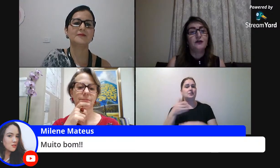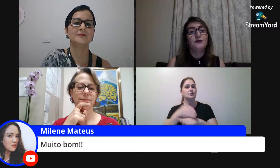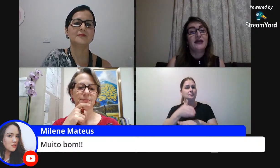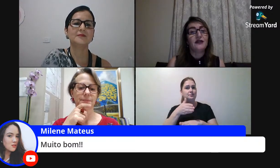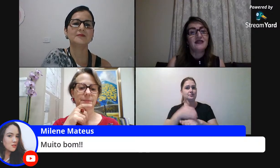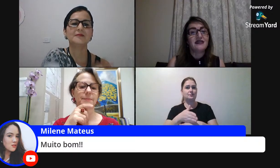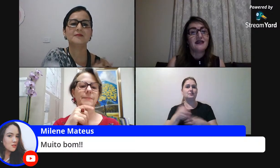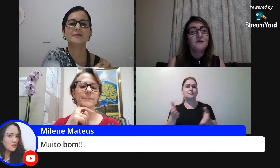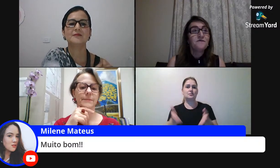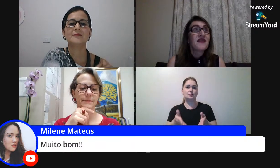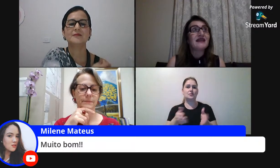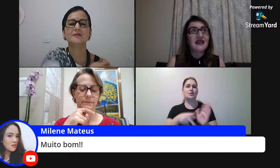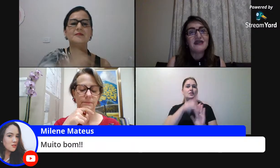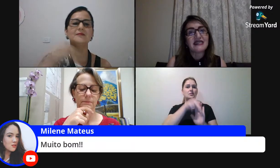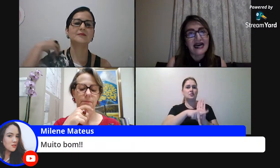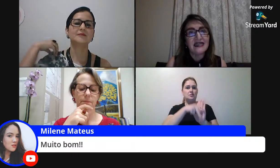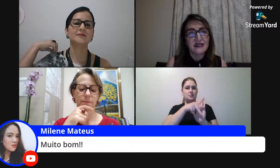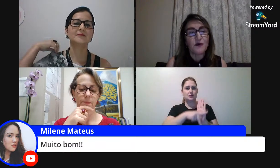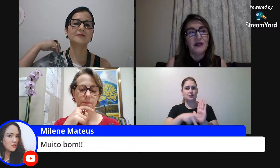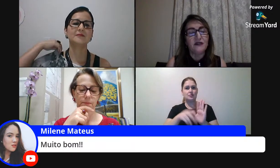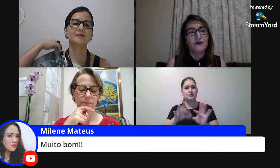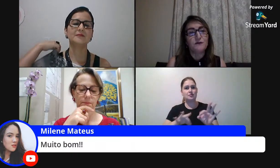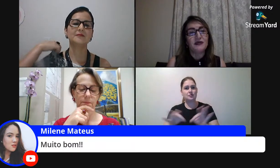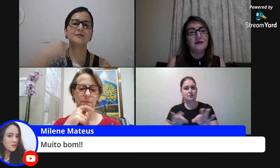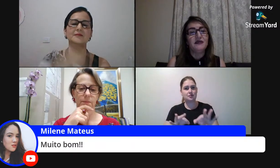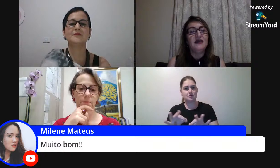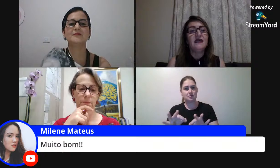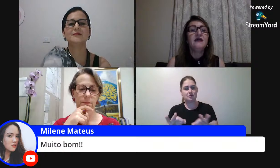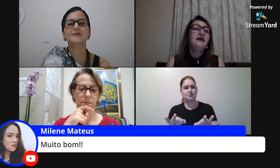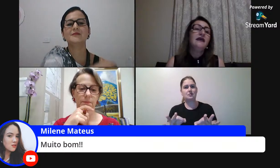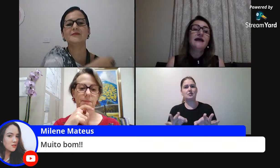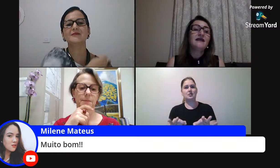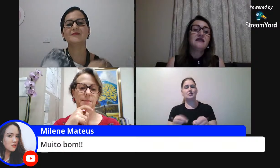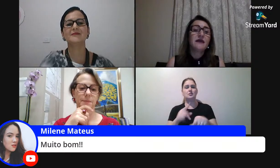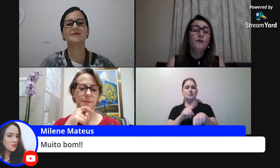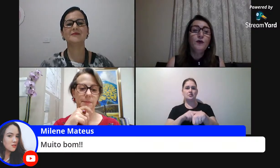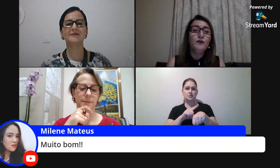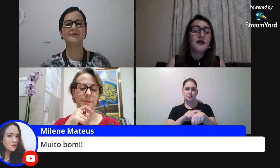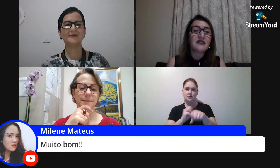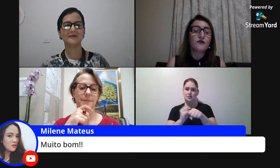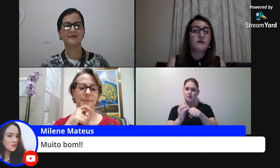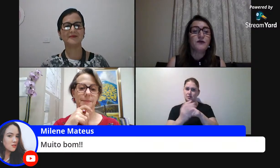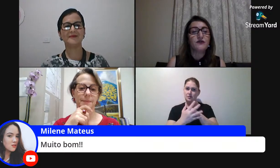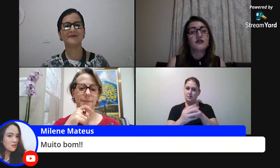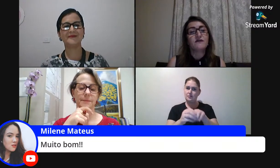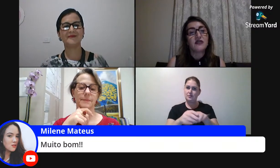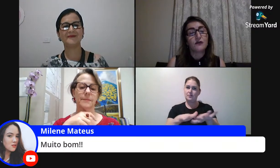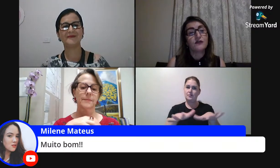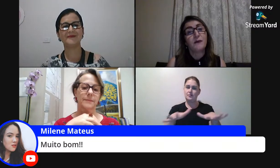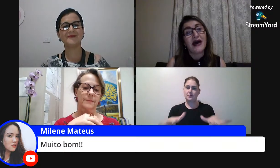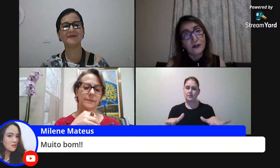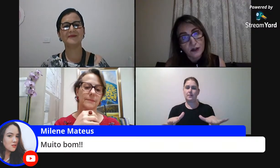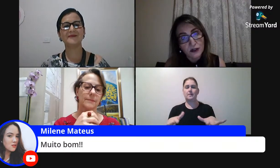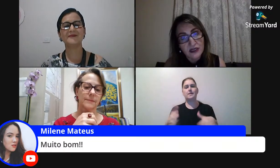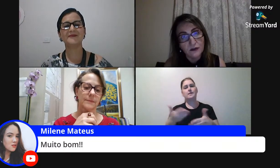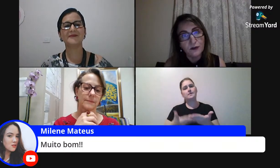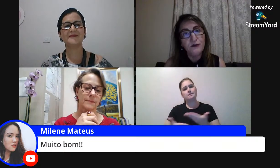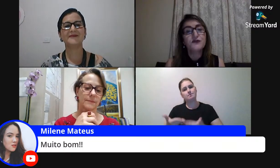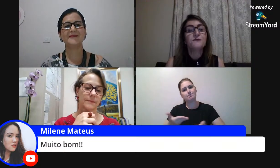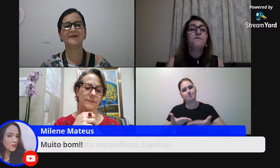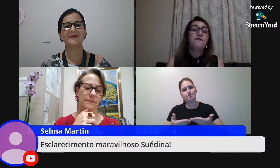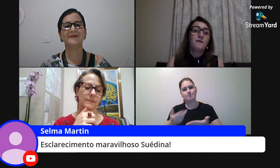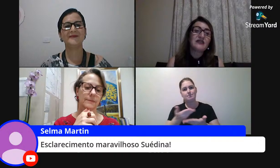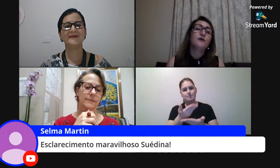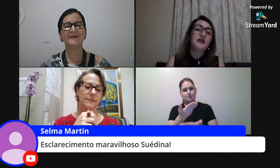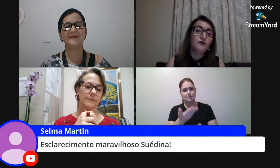desse projeto né desse atravessar esse momento de pandemia e agradecer muito pelas contribuições que você trouxe para os nossos